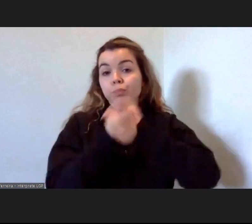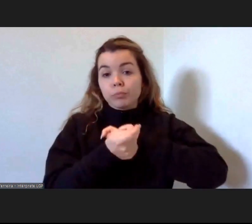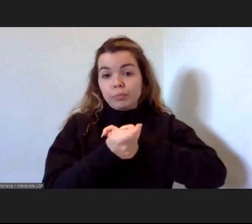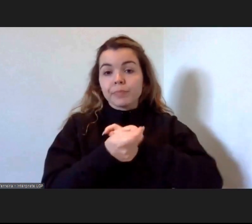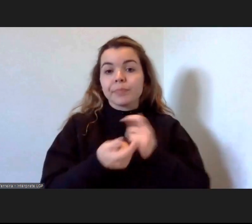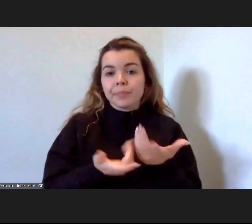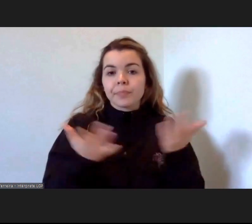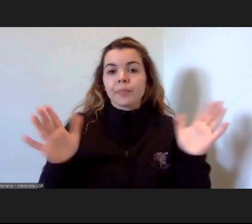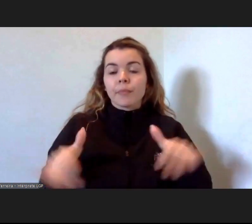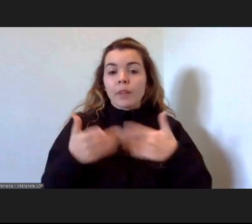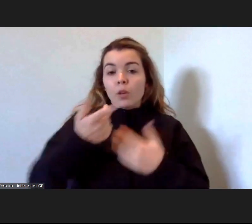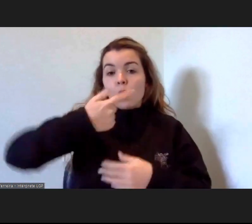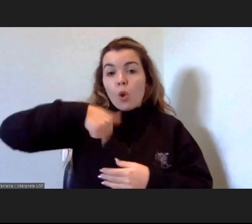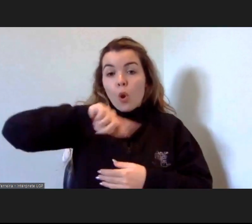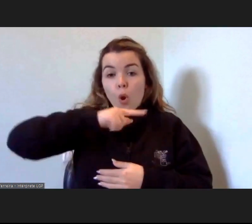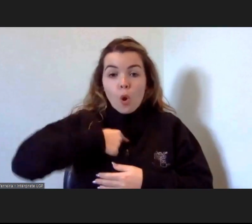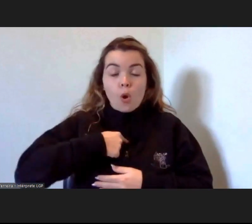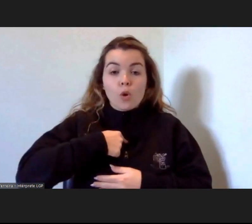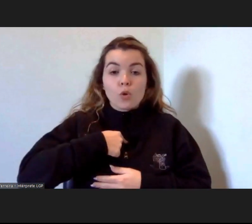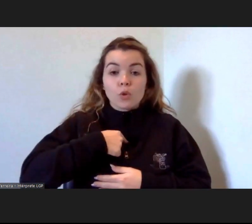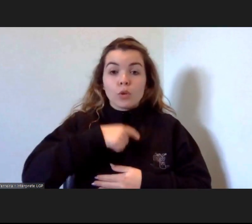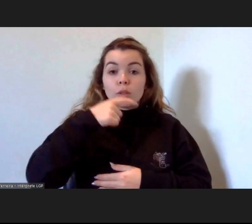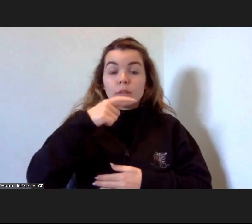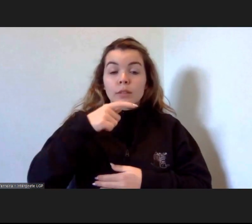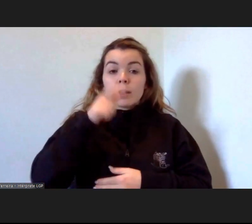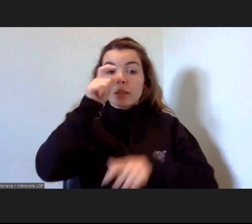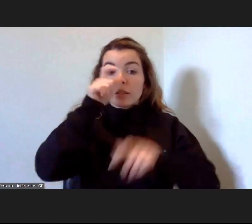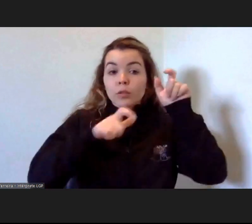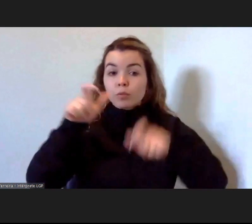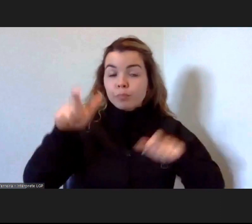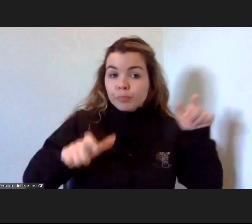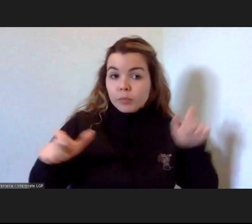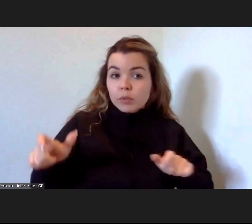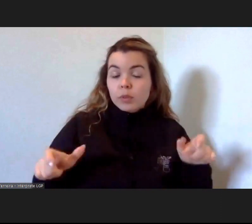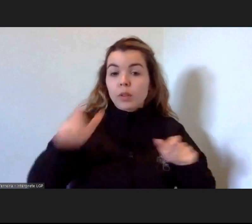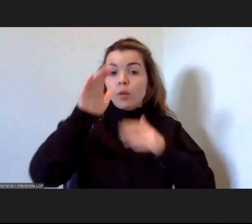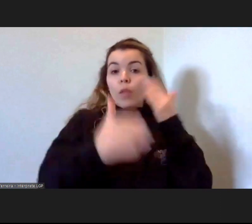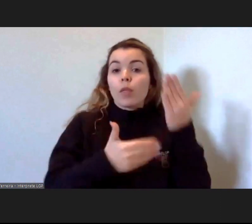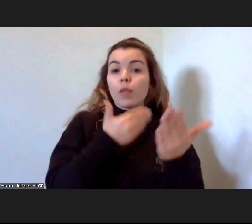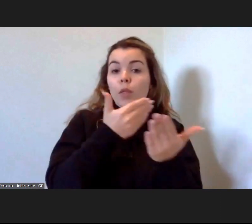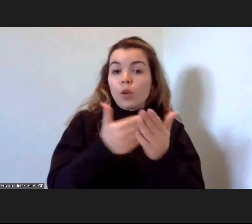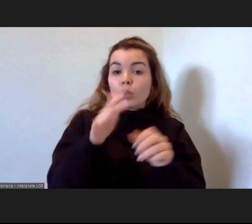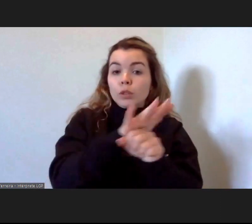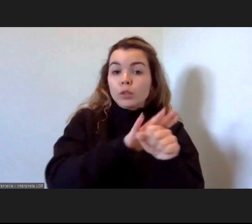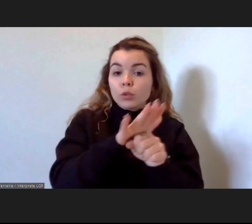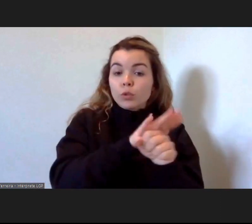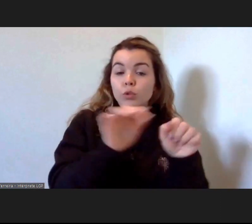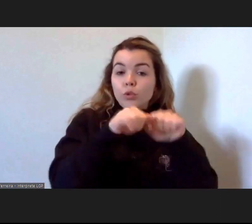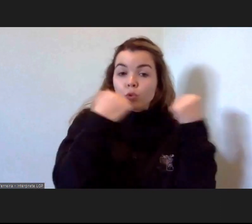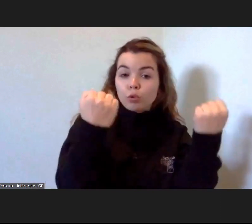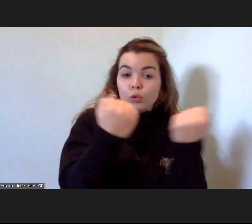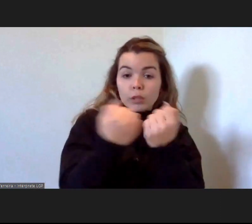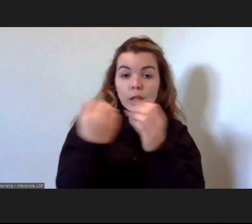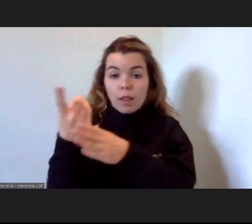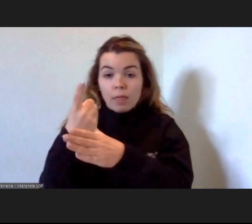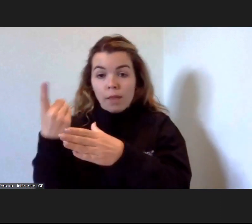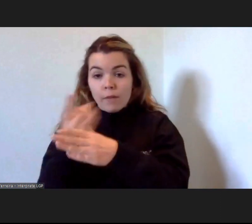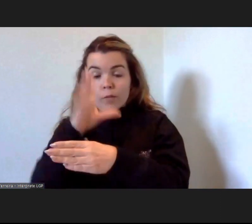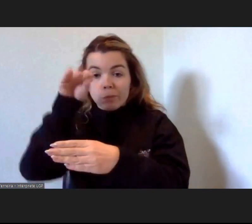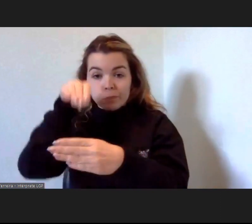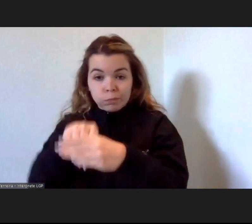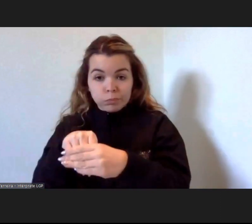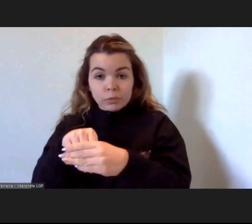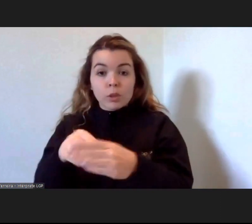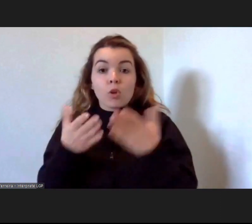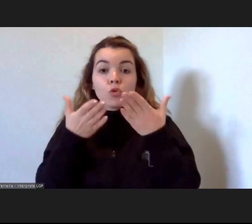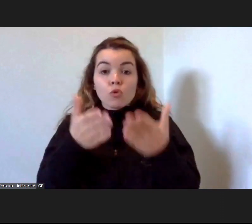possibilitamos que as pessoas funcionem dentro dos seus contextos sociais e individuais ajudamos